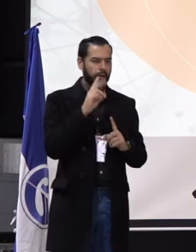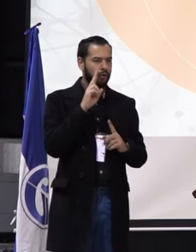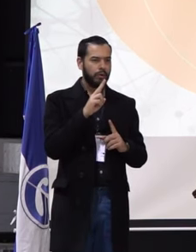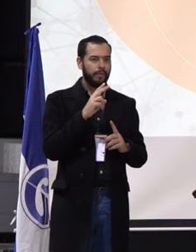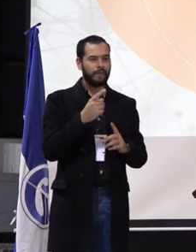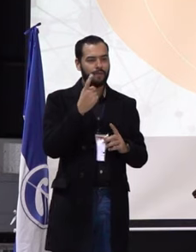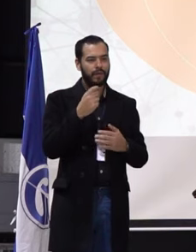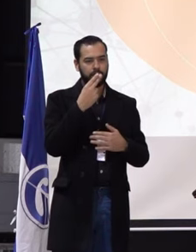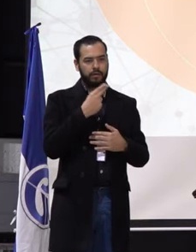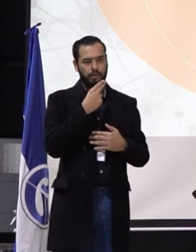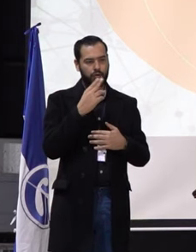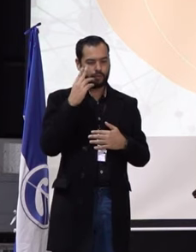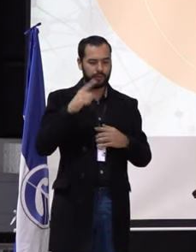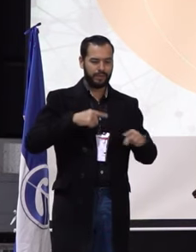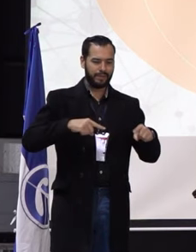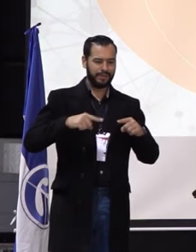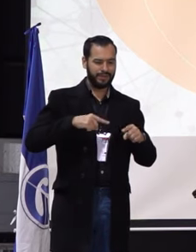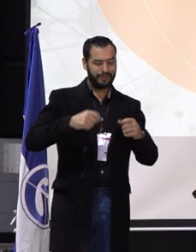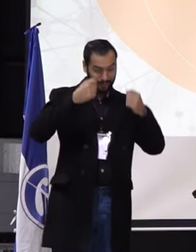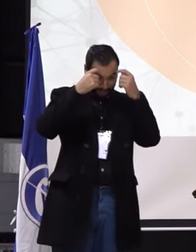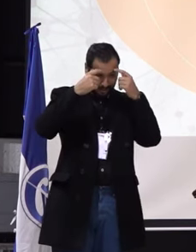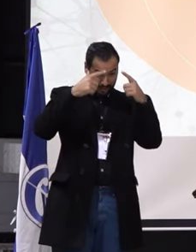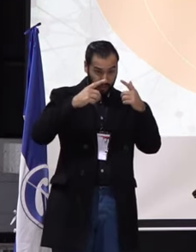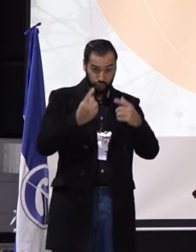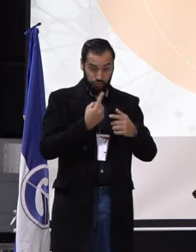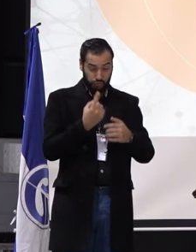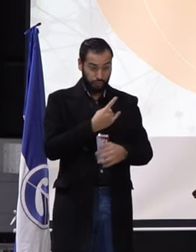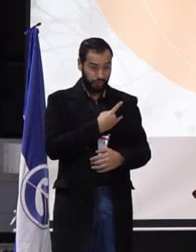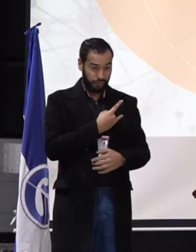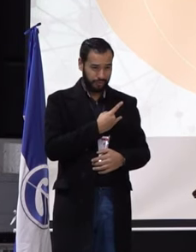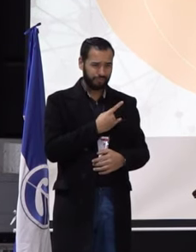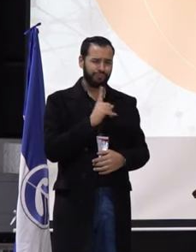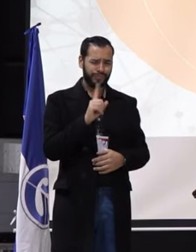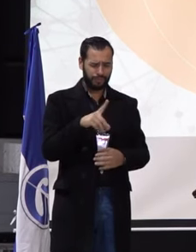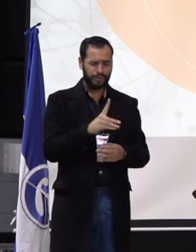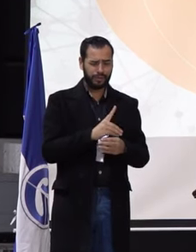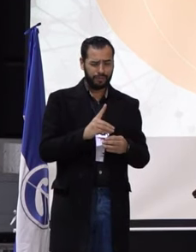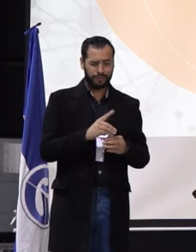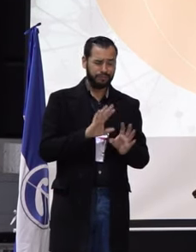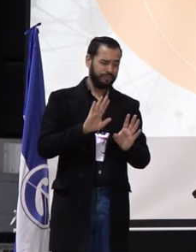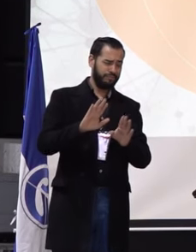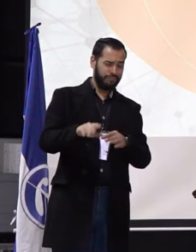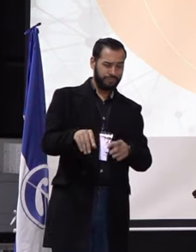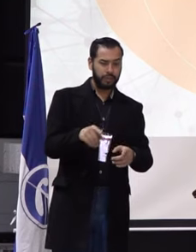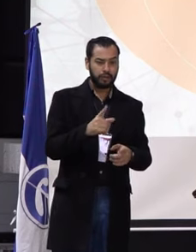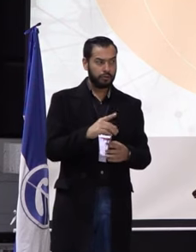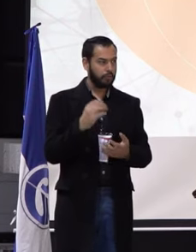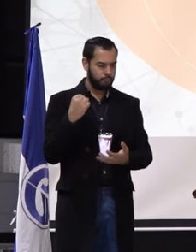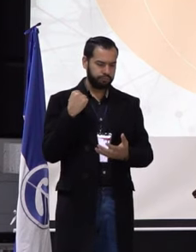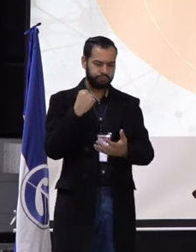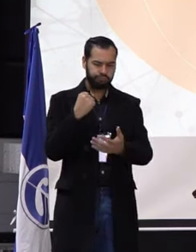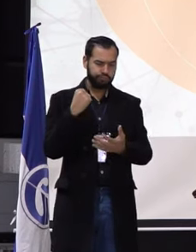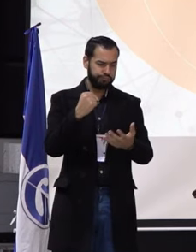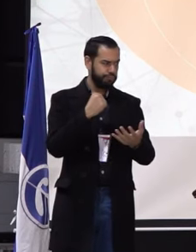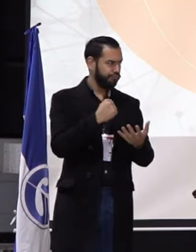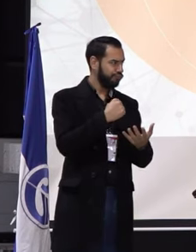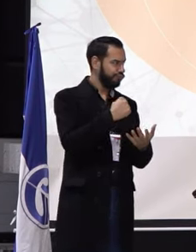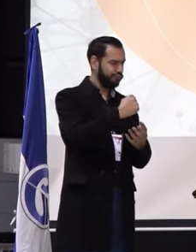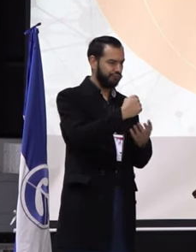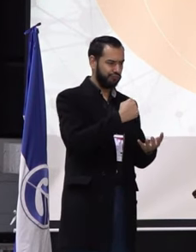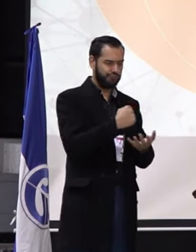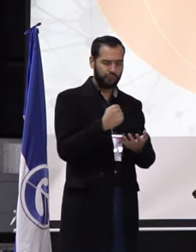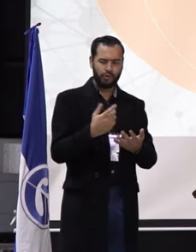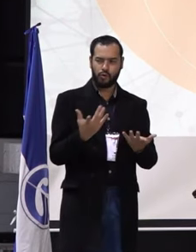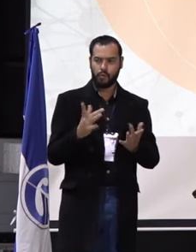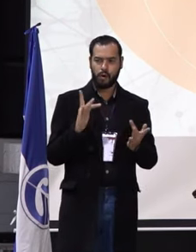compromiso de la financiación estatal, no sólo para la universidad, sino también para el departamento. Cómo todo el recurso también se distribuye de una manera